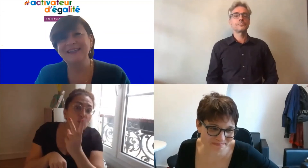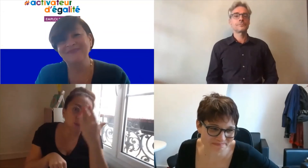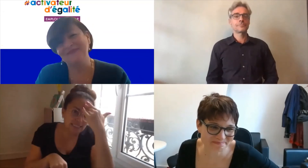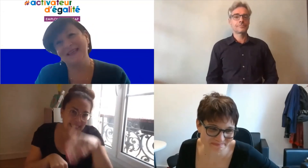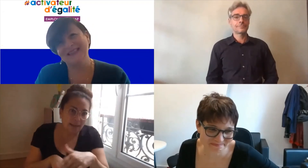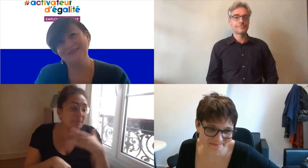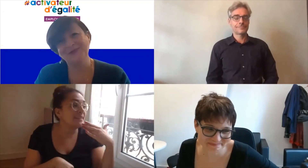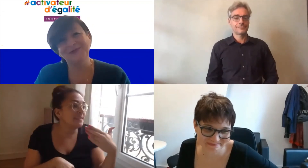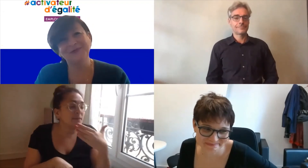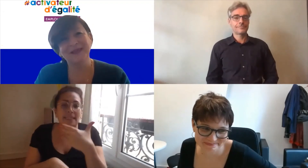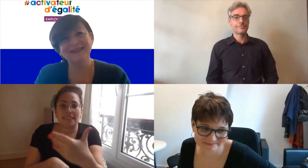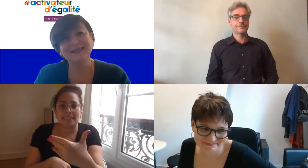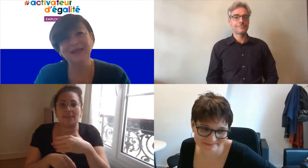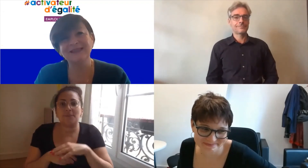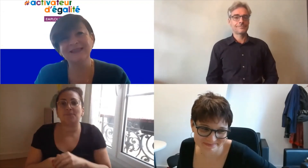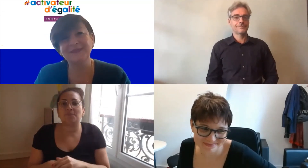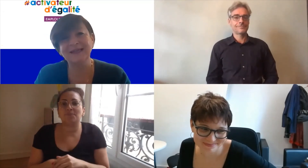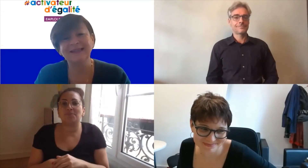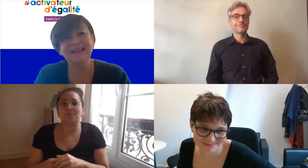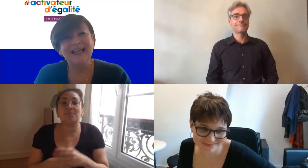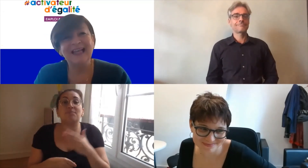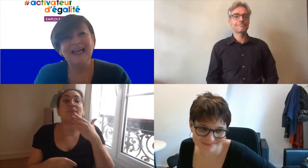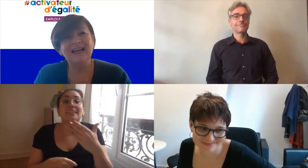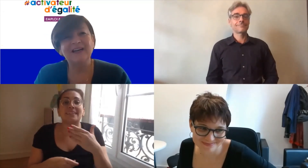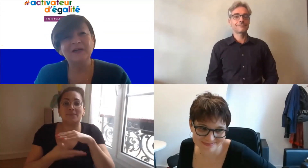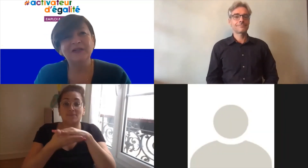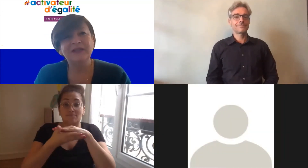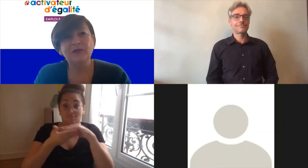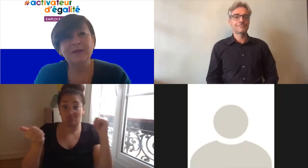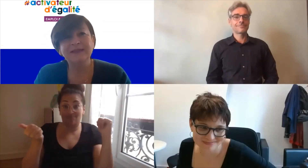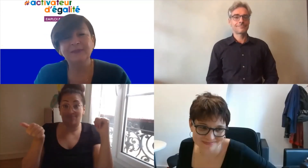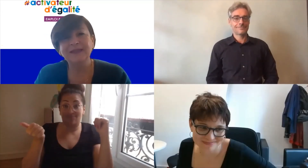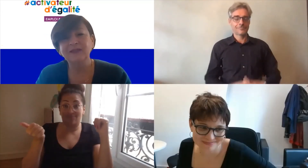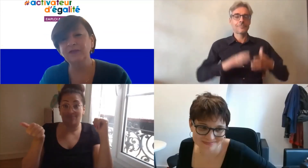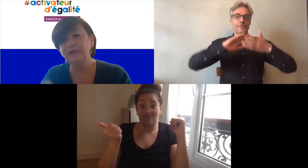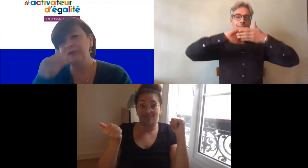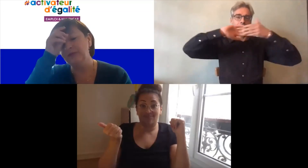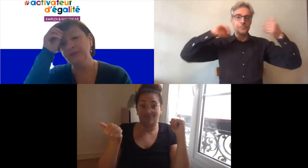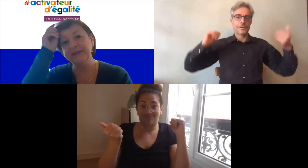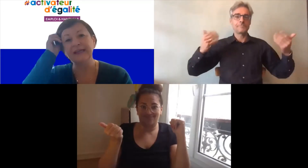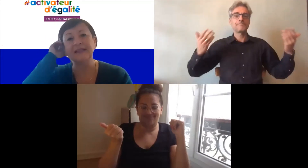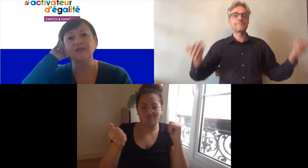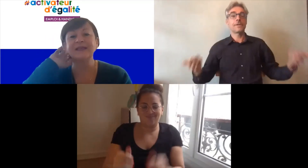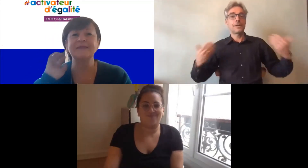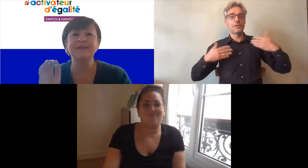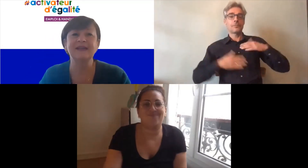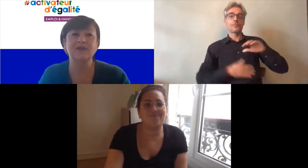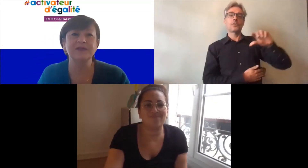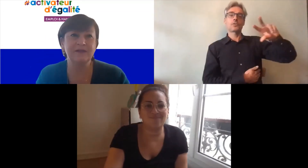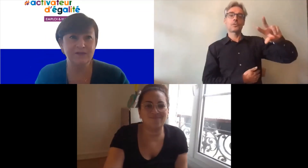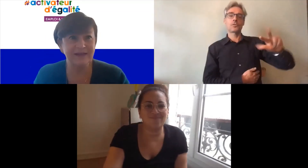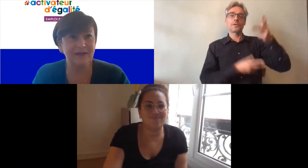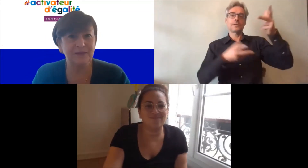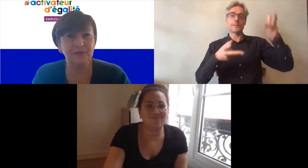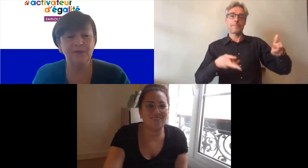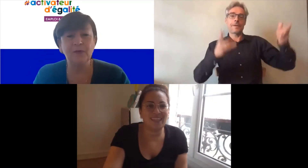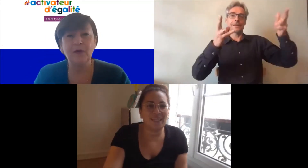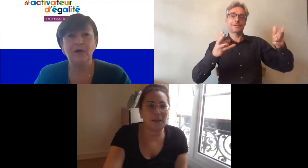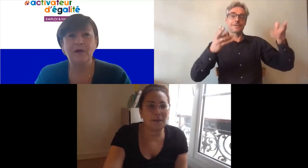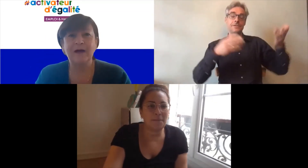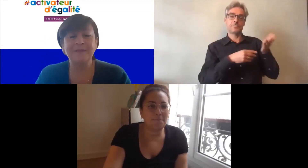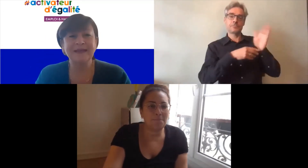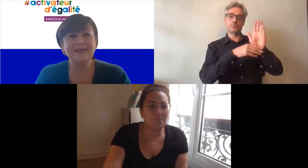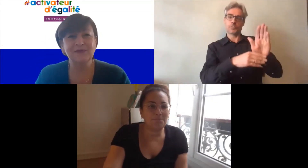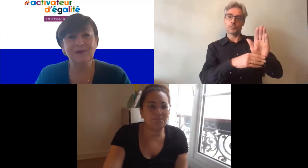beaucoup merci Isabelle j'ai le plaisir maintenant d'ouvrir la troisième séquence et vous avez pu